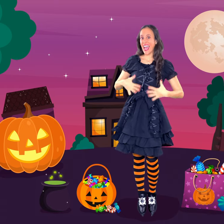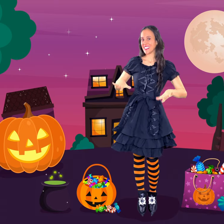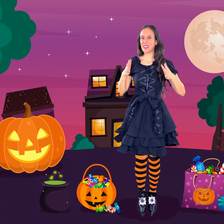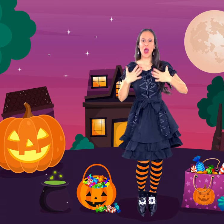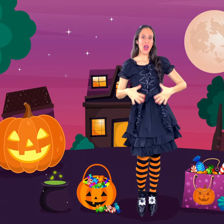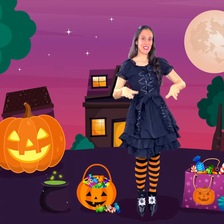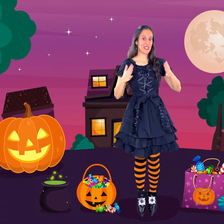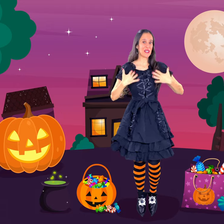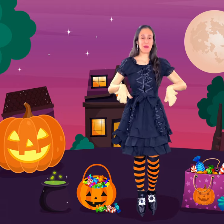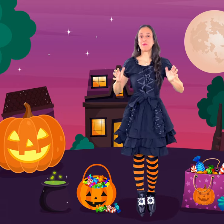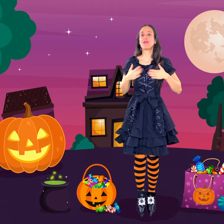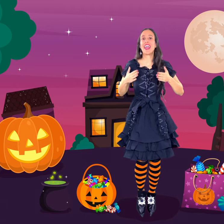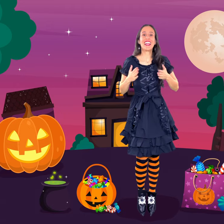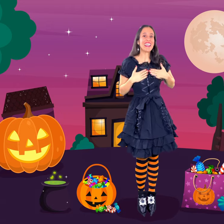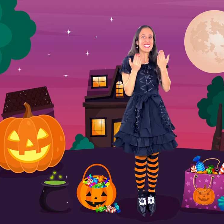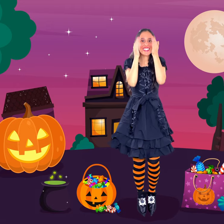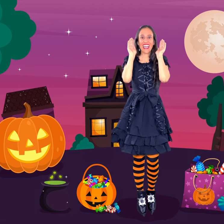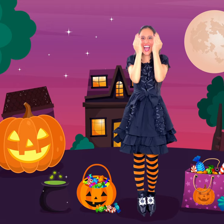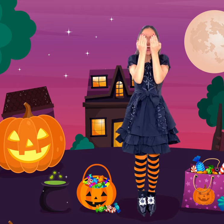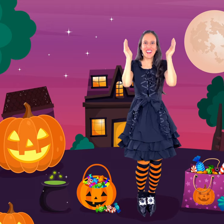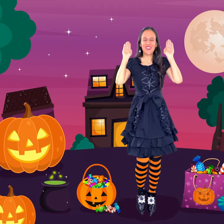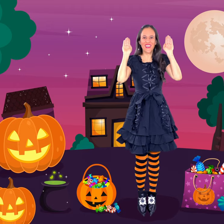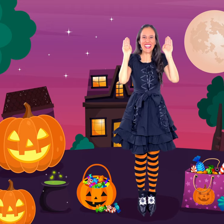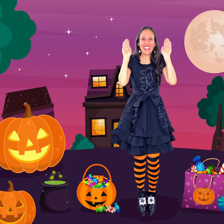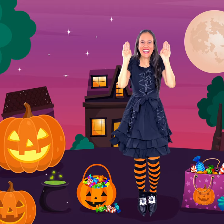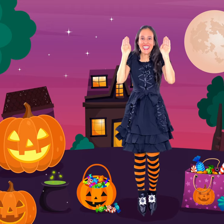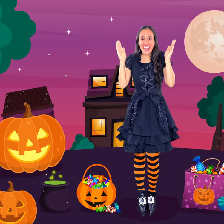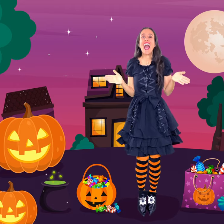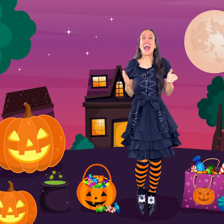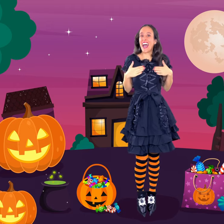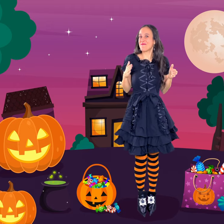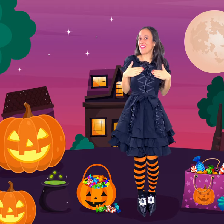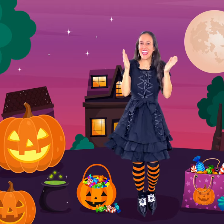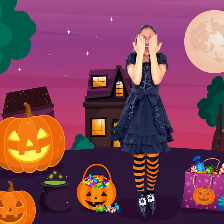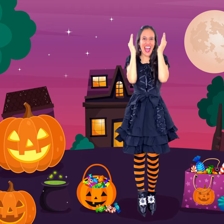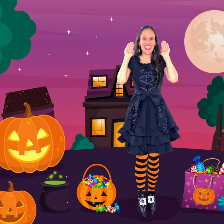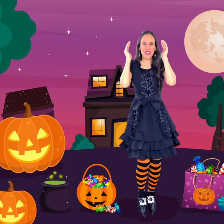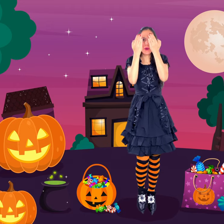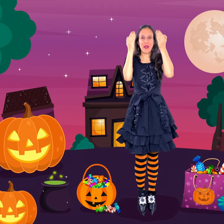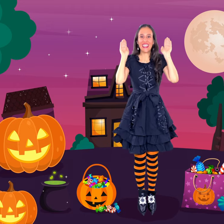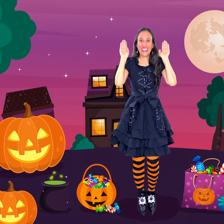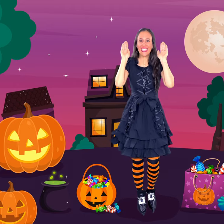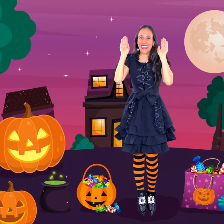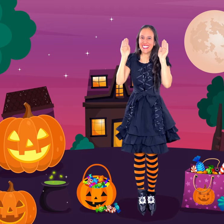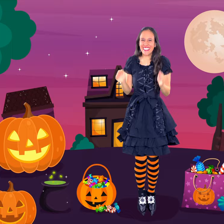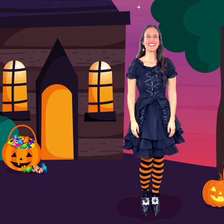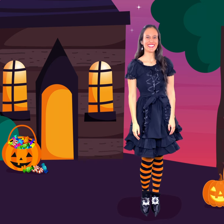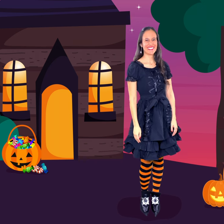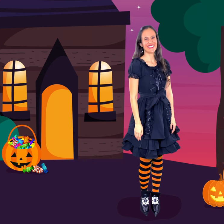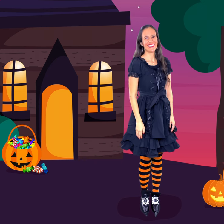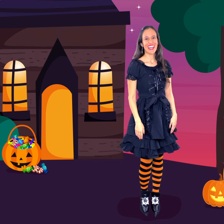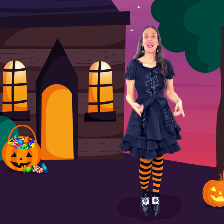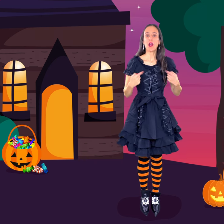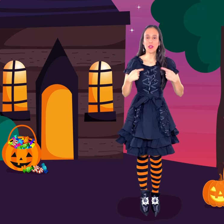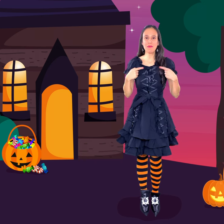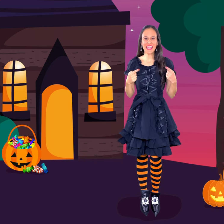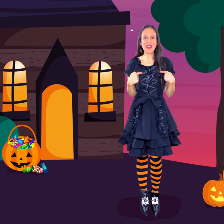costume Feliz Halloween, happy Halloween Conmigo